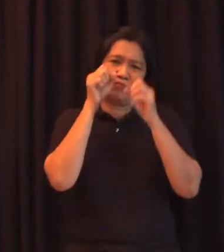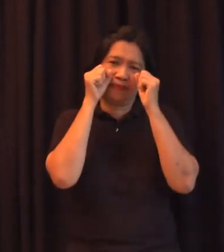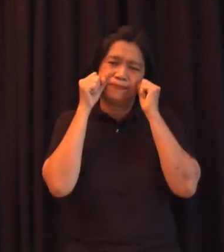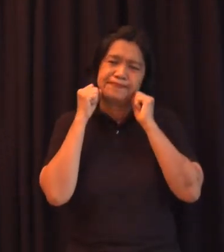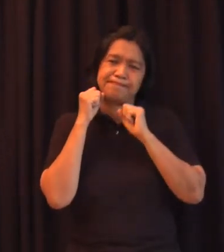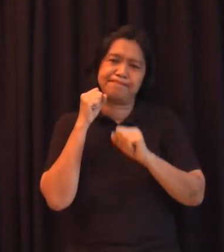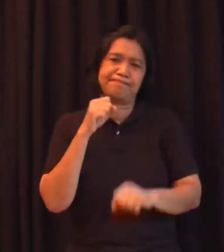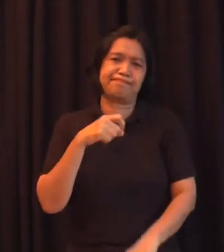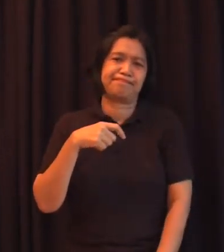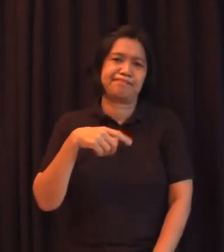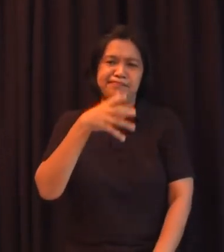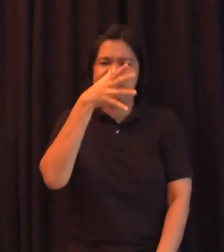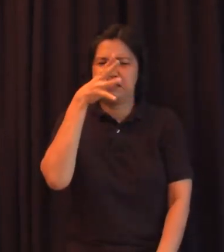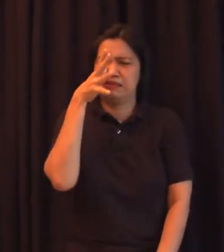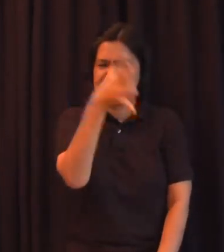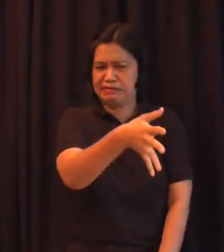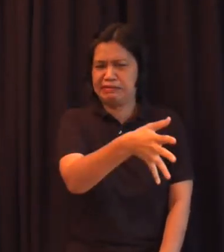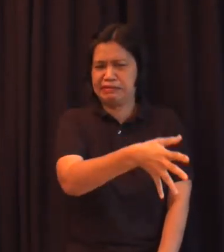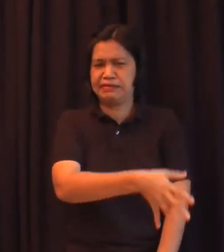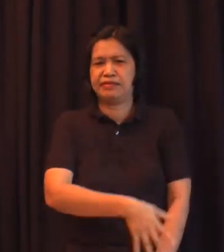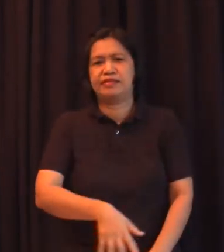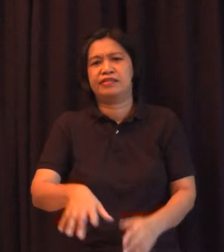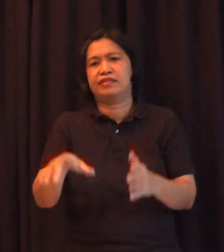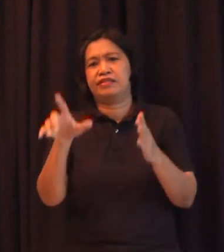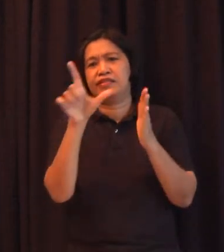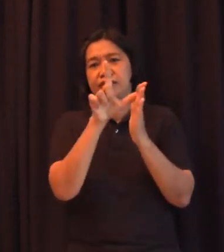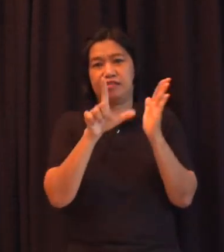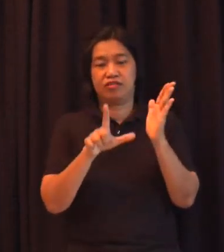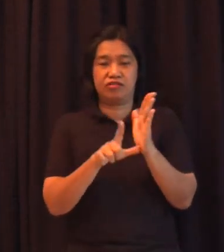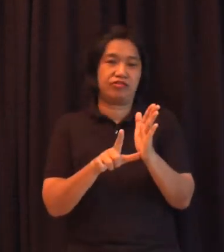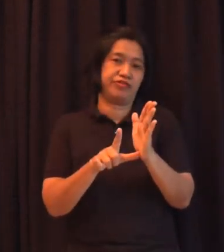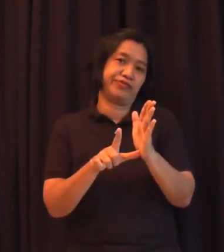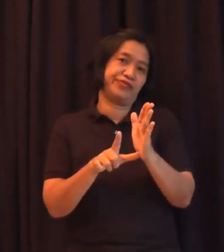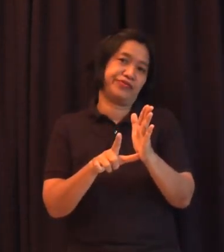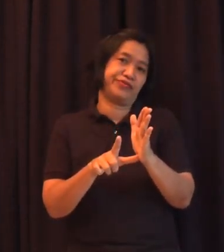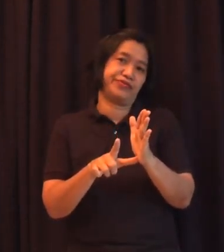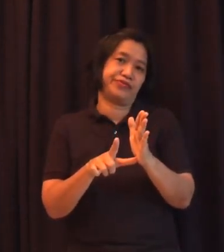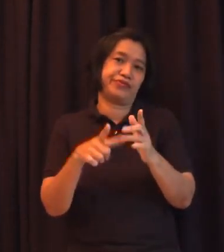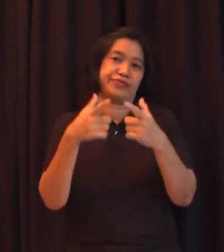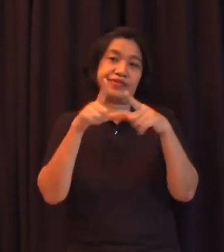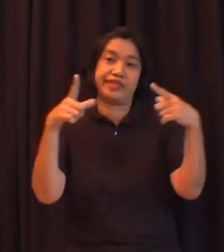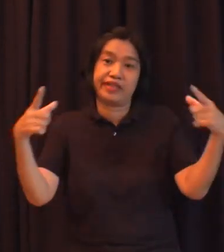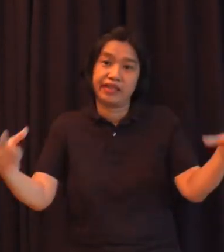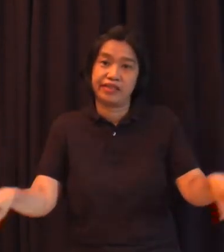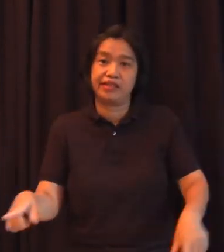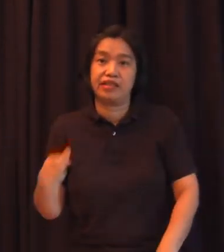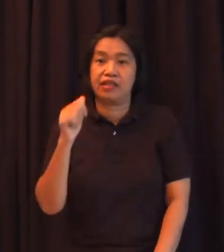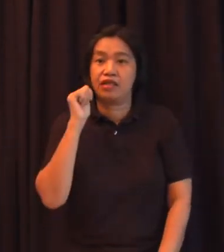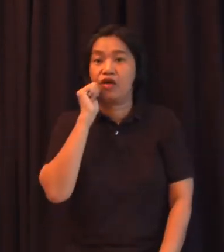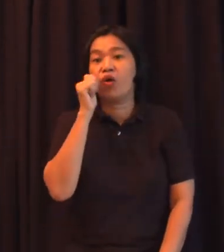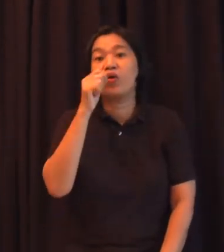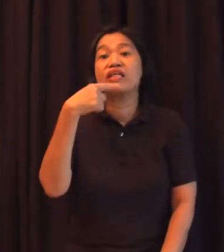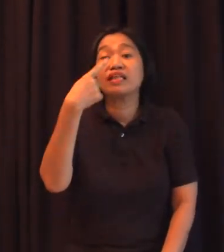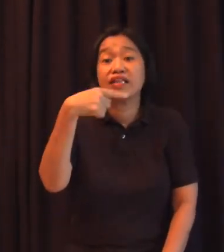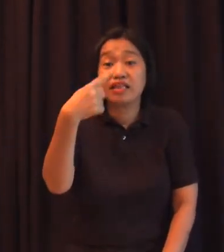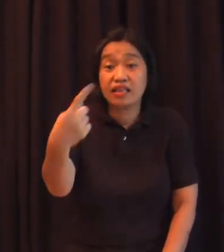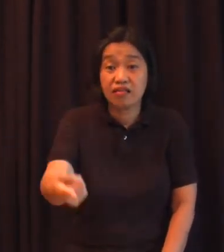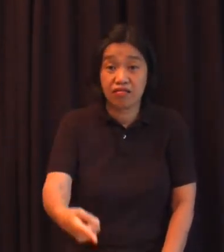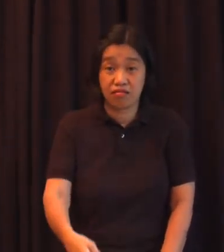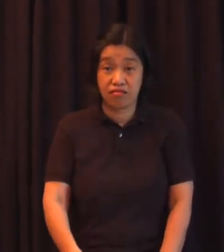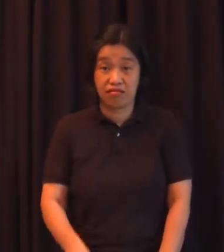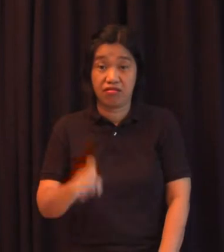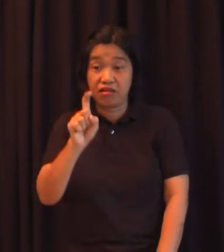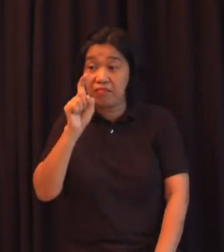itong language provision laging sinasabi kinakailangan pa daw ng enabling law